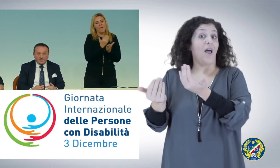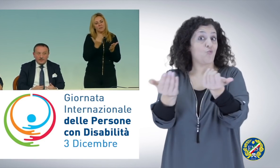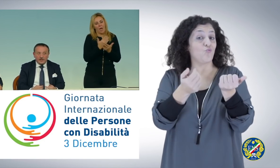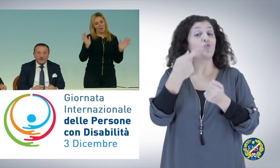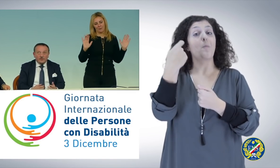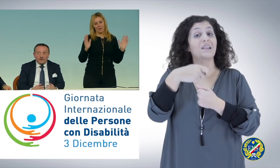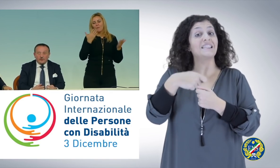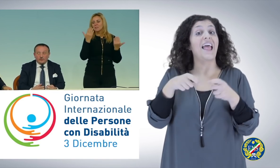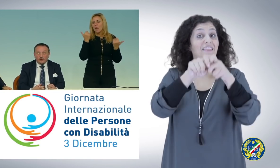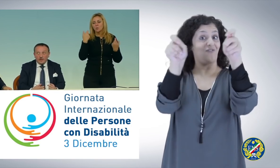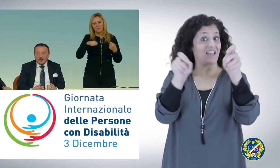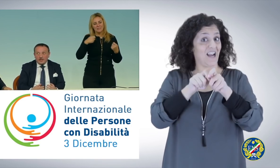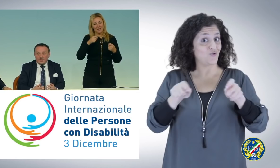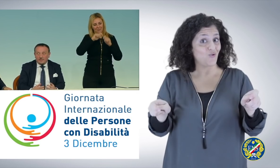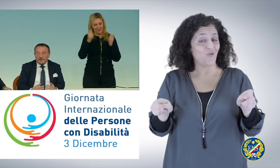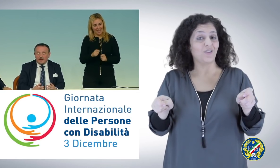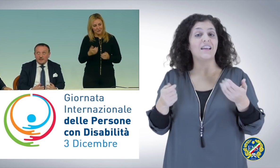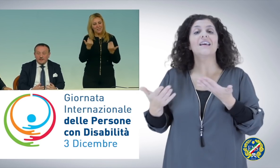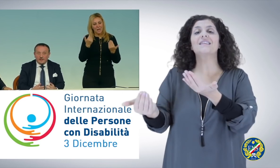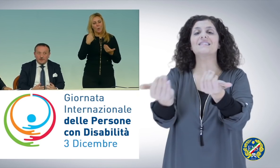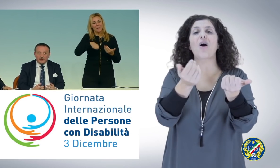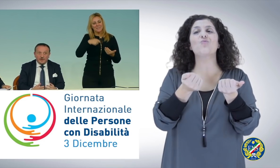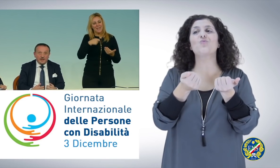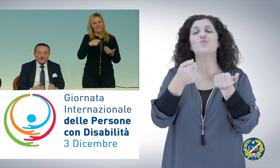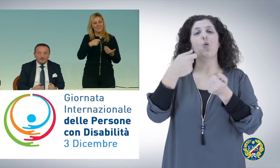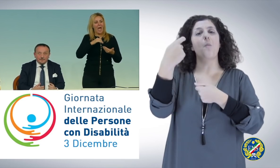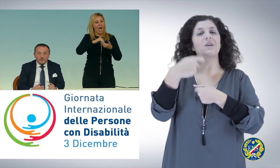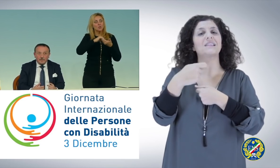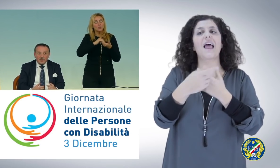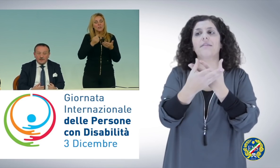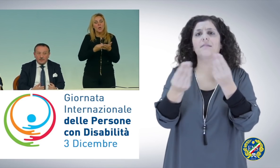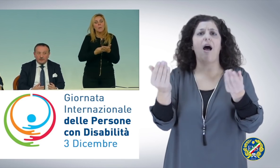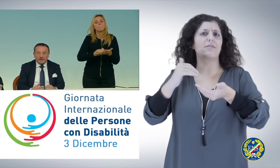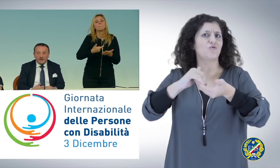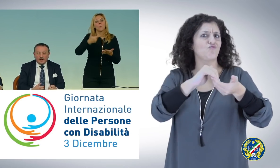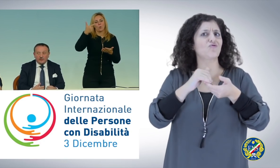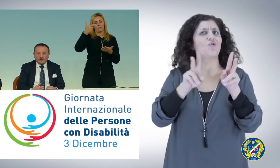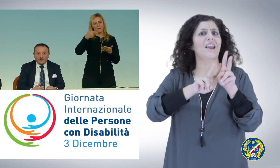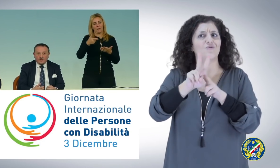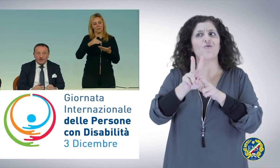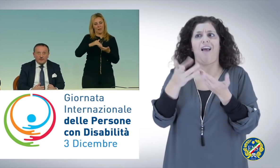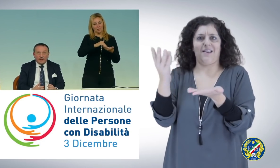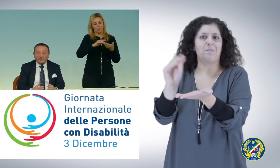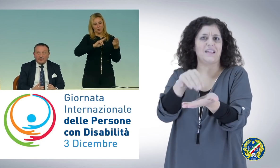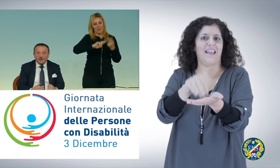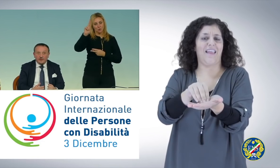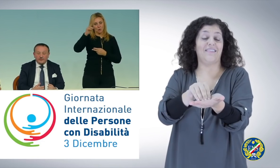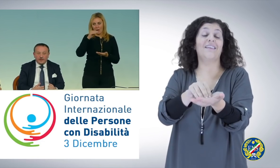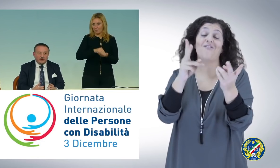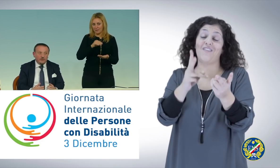federazioni, saluto i Presidenti delle principali e di molte associazioni nazionali presenti. Io vengo da